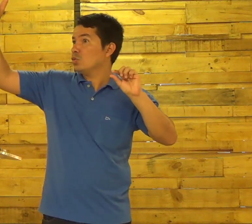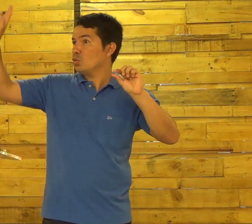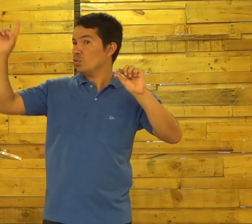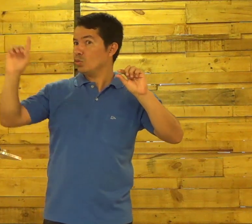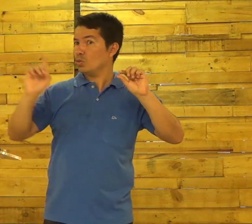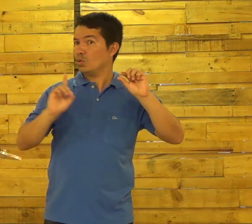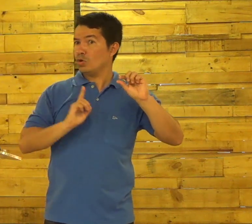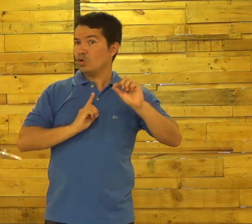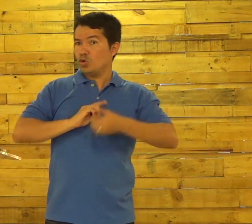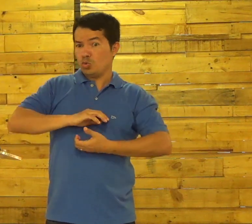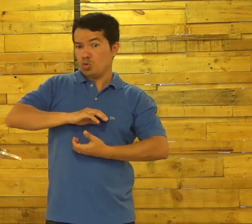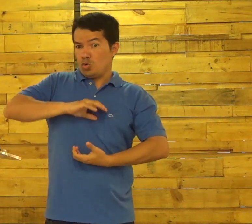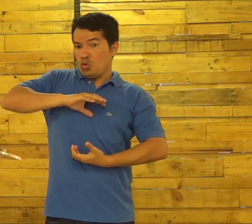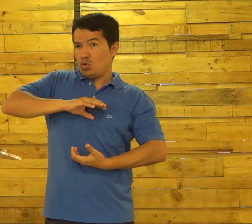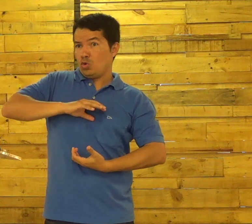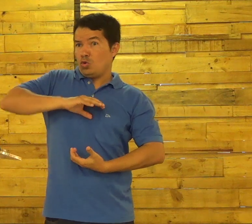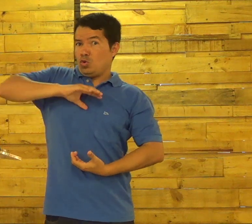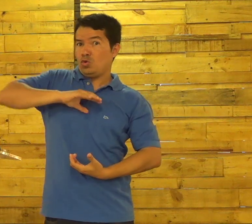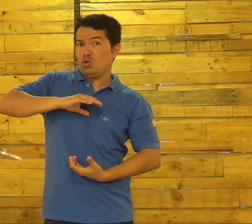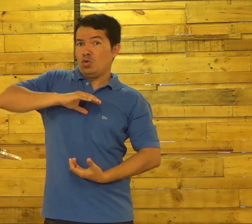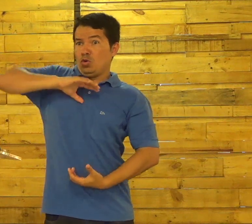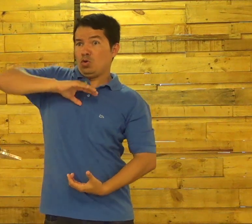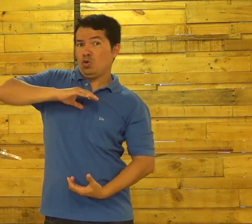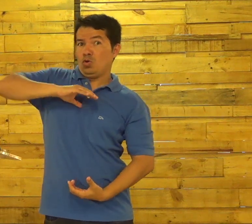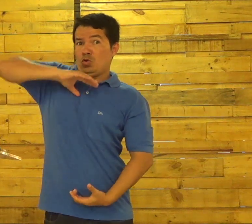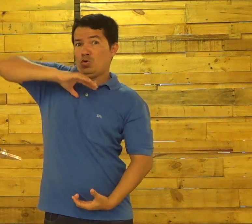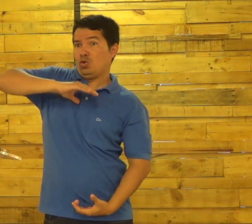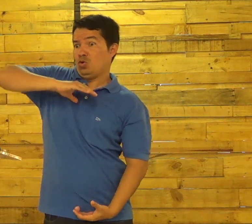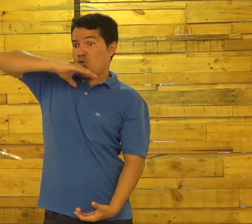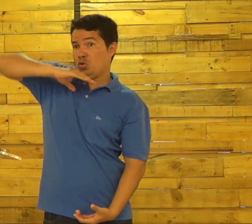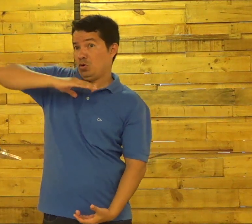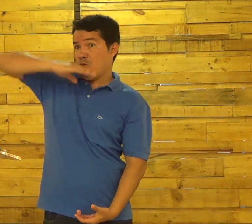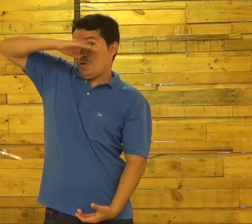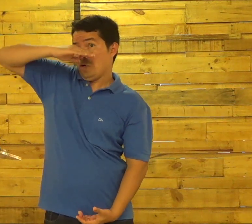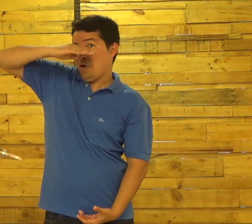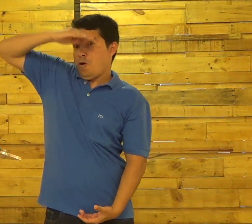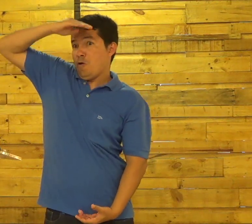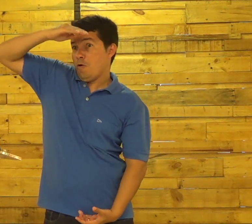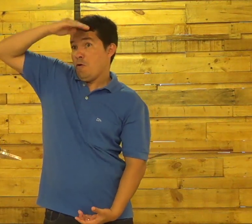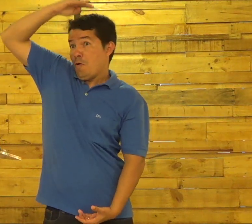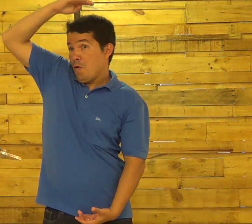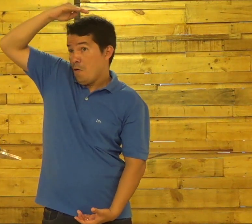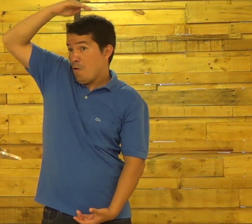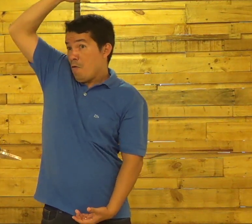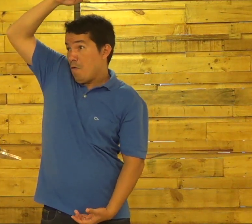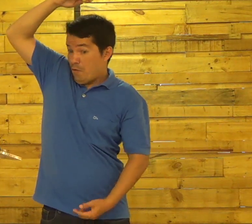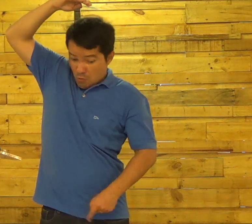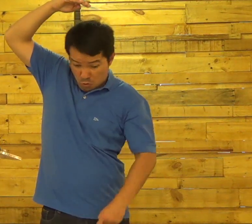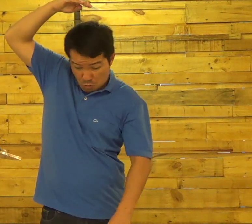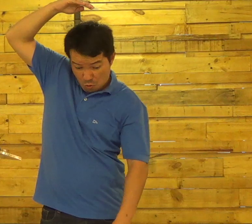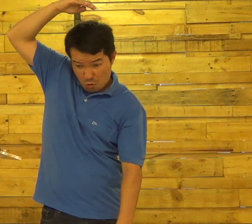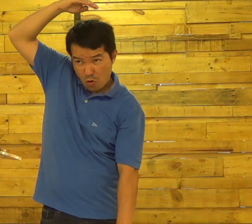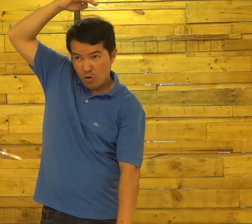E Deus Passa a encher A minha vida A viver-me E me encher